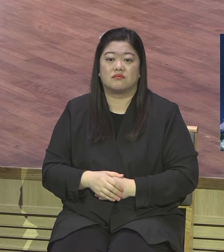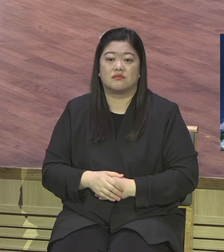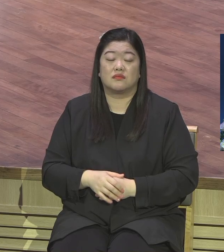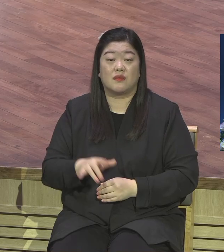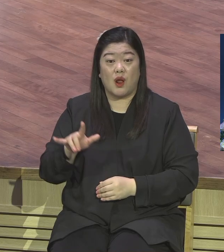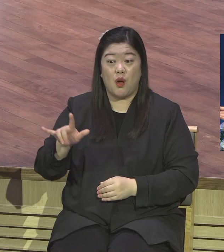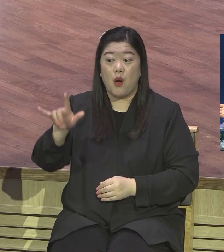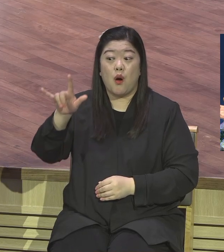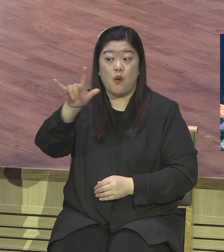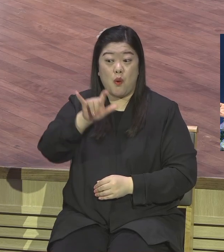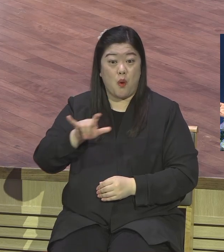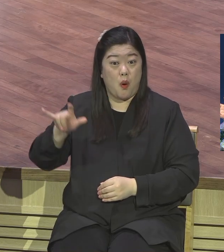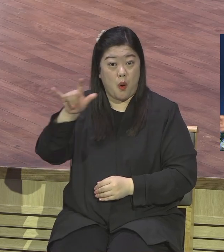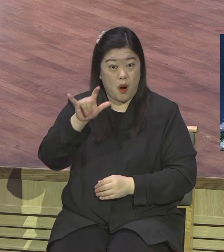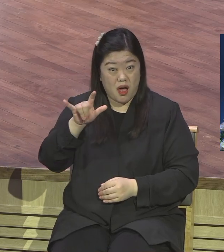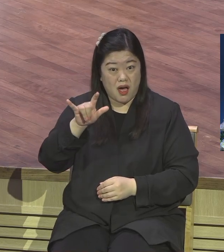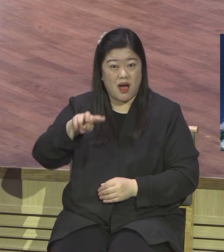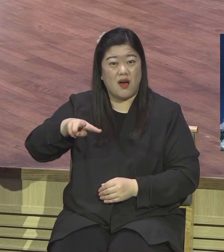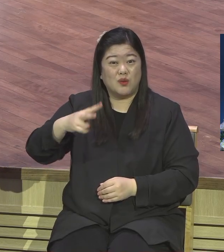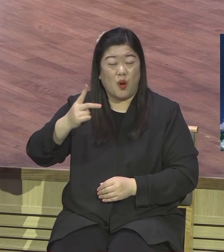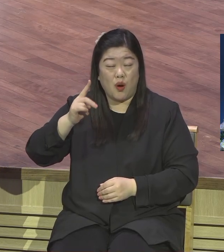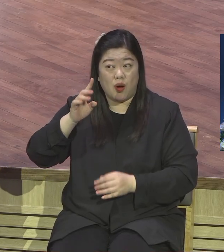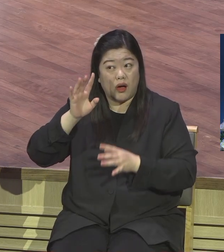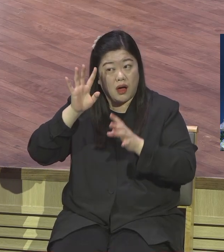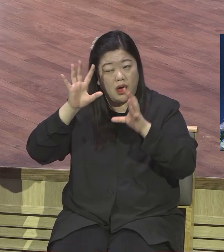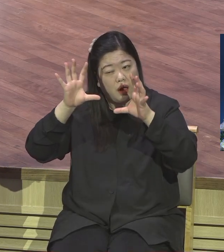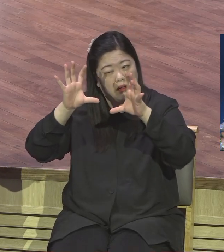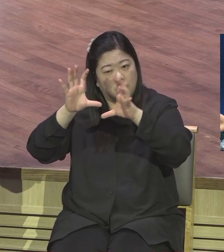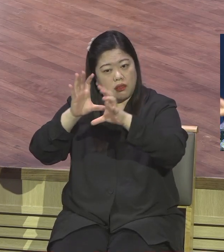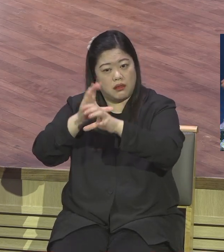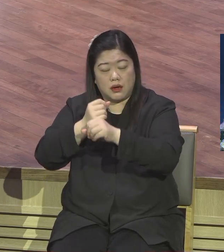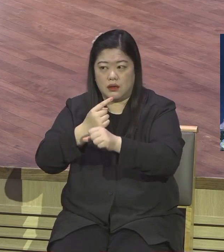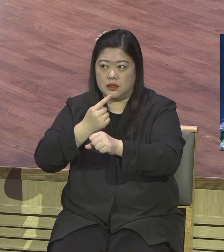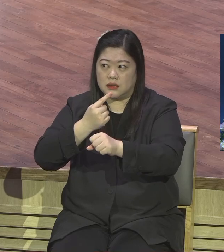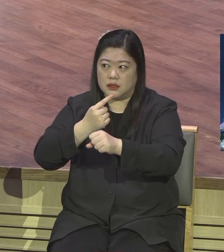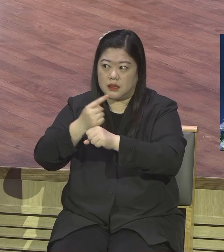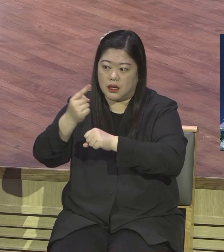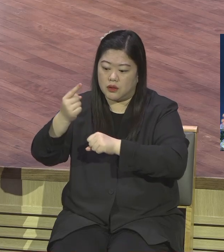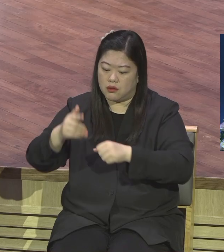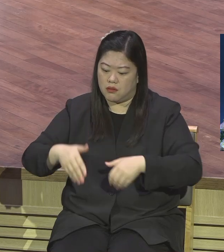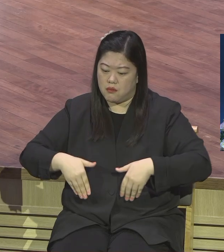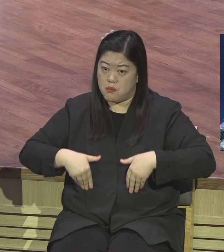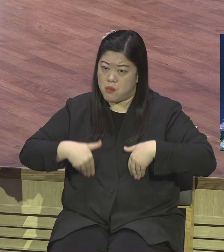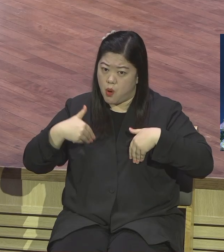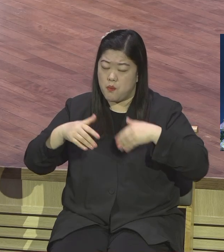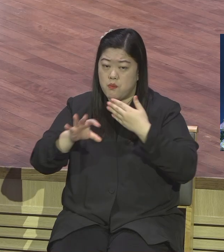지갑 붙아봐야 뭐 얼마나 가겠어요 내년 봄쯤 되면 다 백신 나오고 하면 다 끝나겠죠